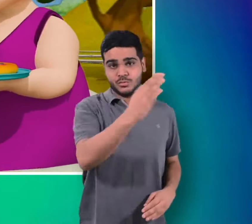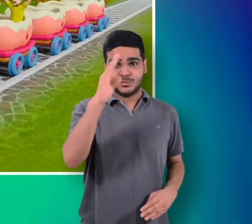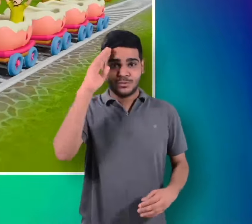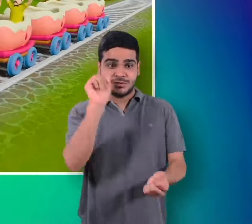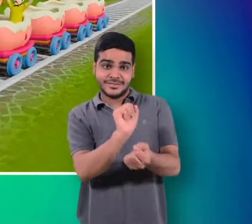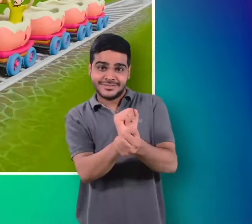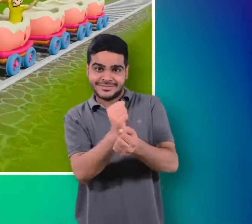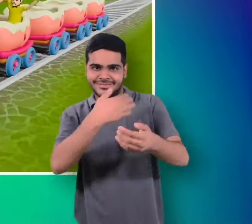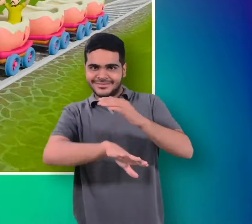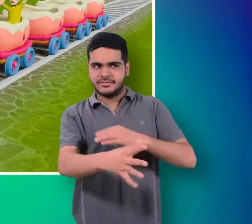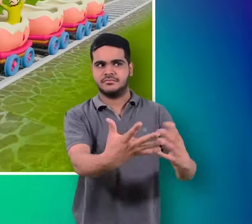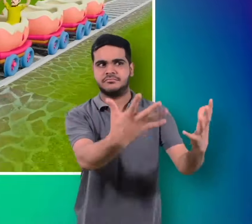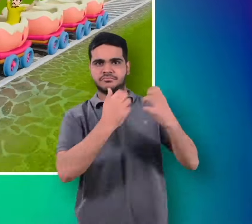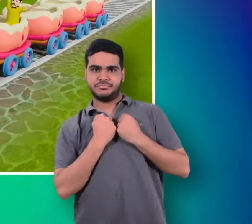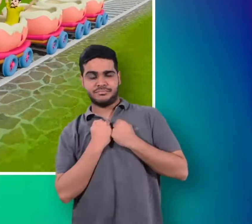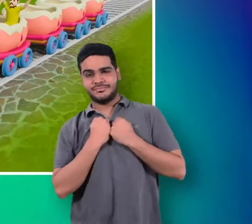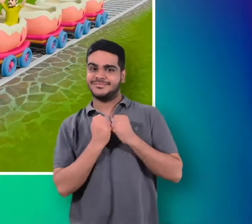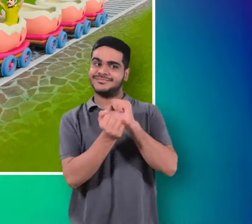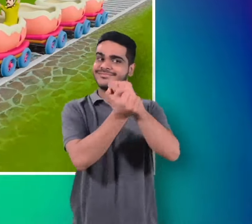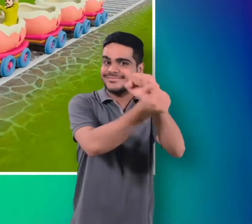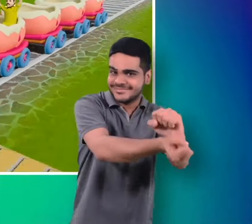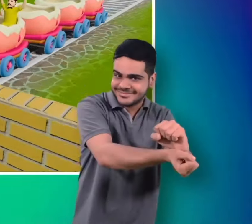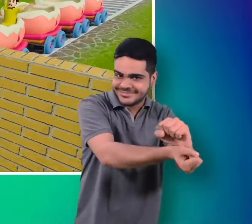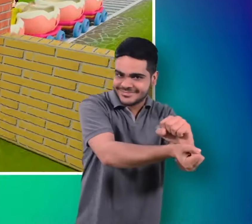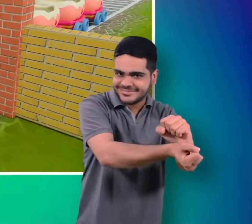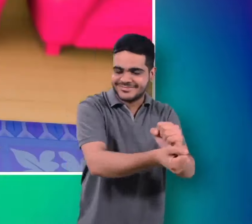कट कर पहुंचा सीधा जेल में